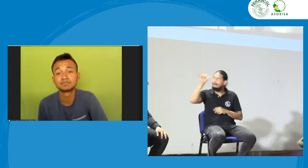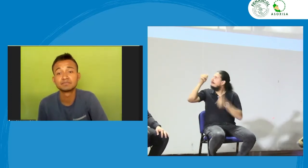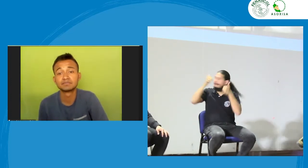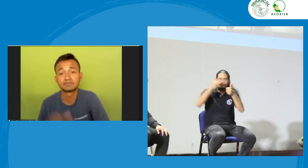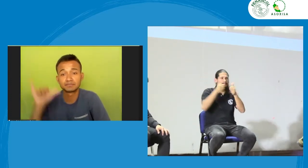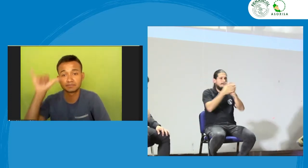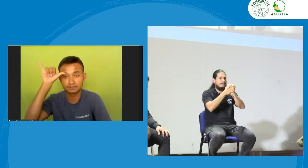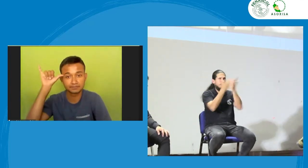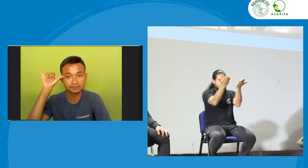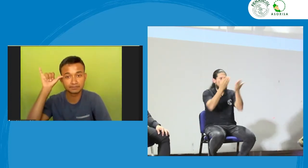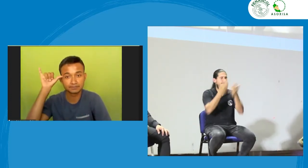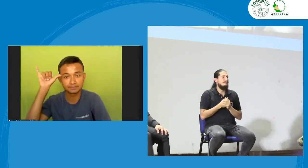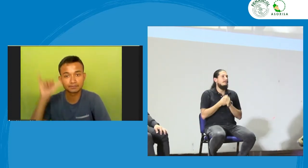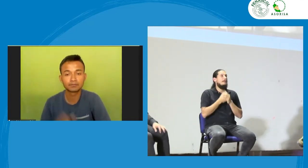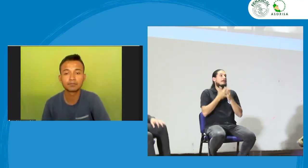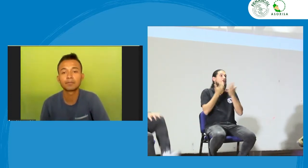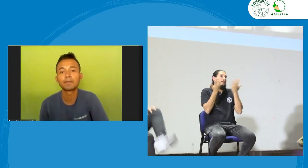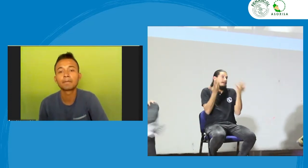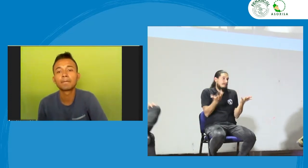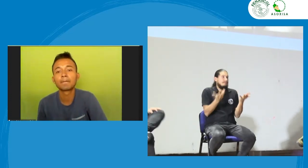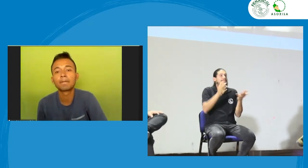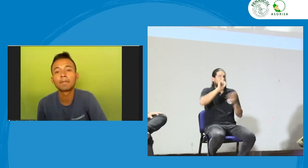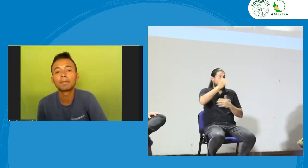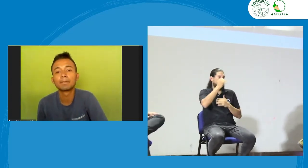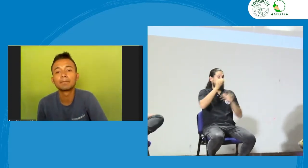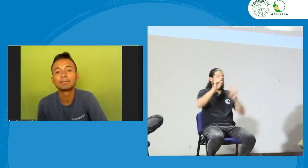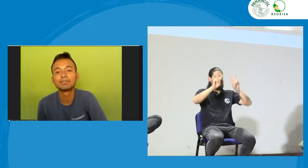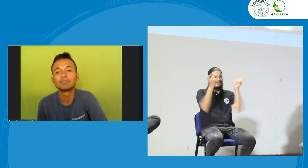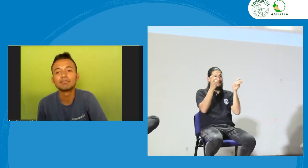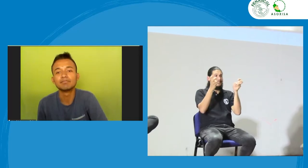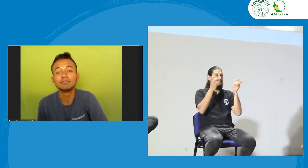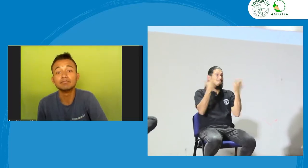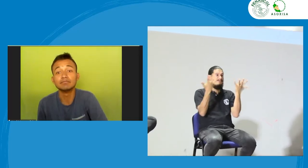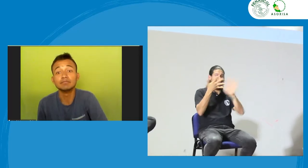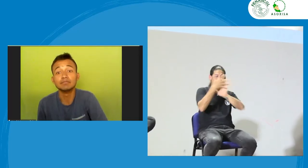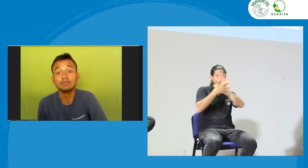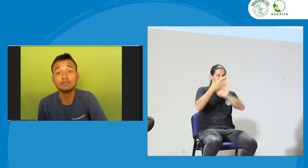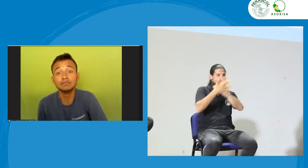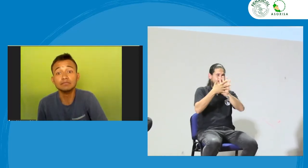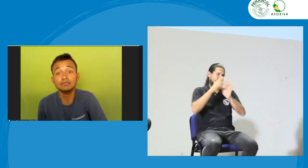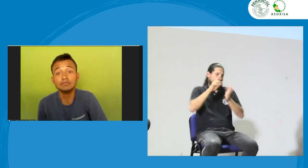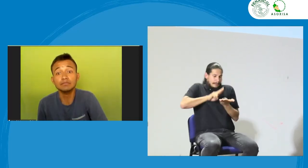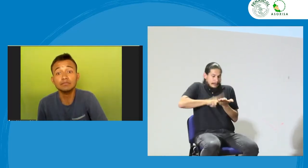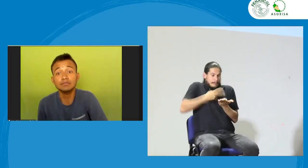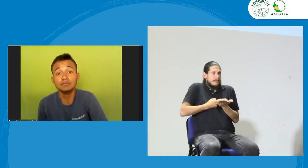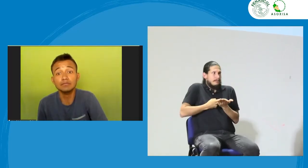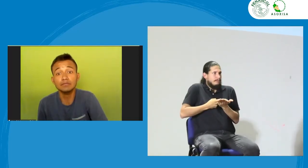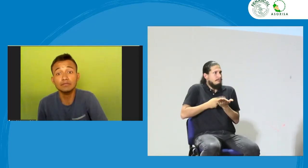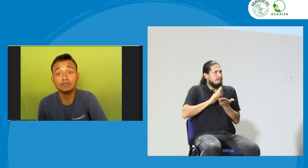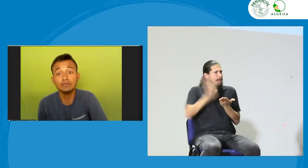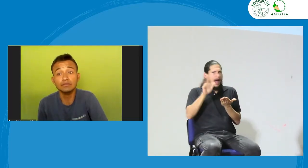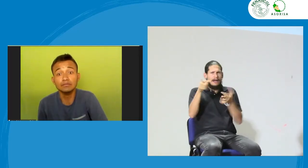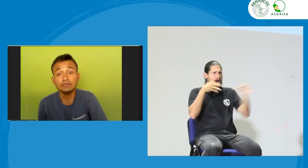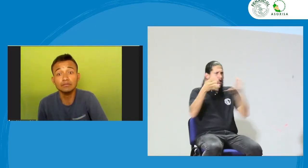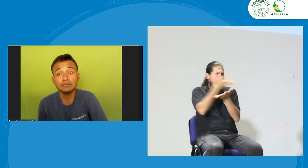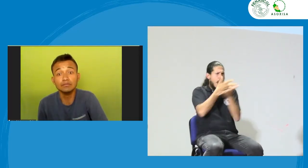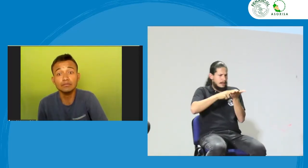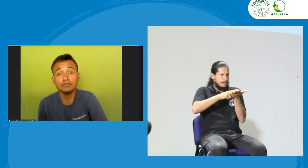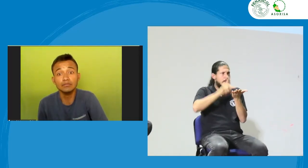esta es la seña ah perfecto Jordi Jordi un saludo para ti eso que acabas de mencionar en que